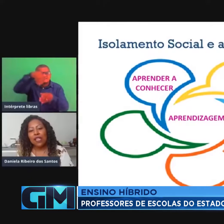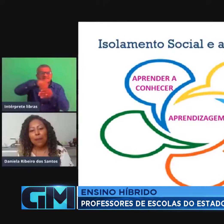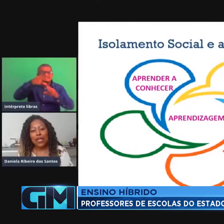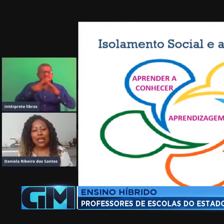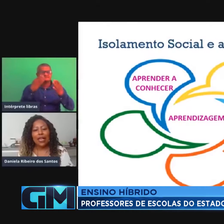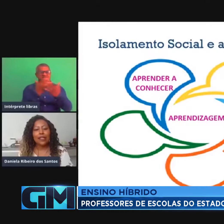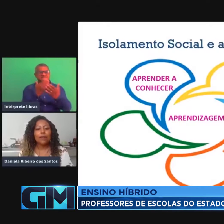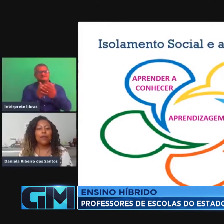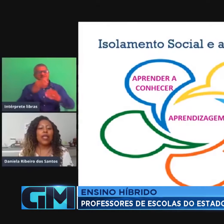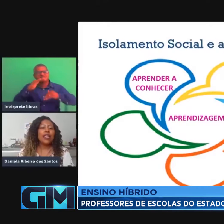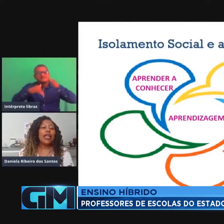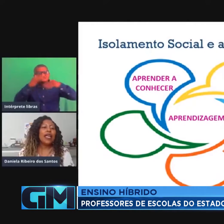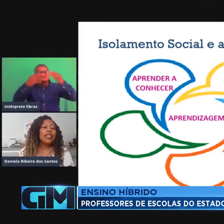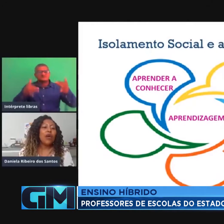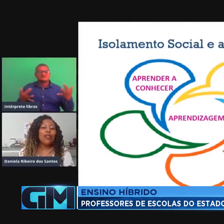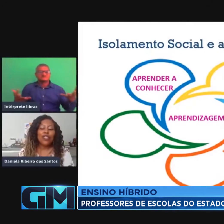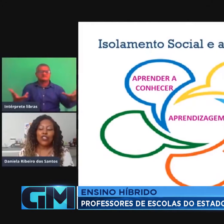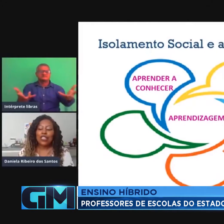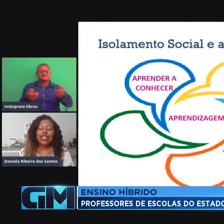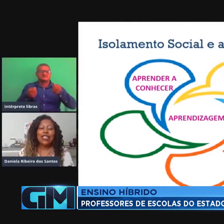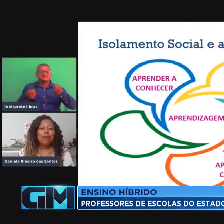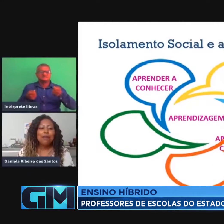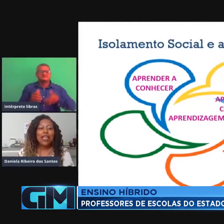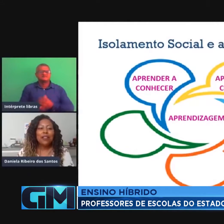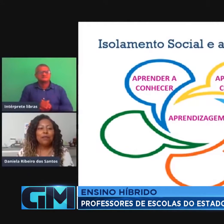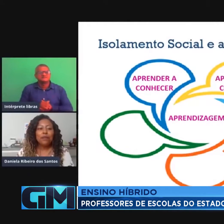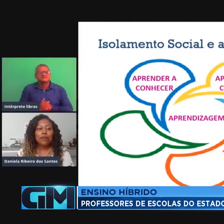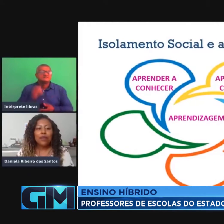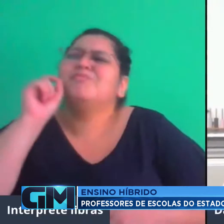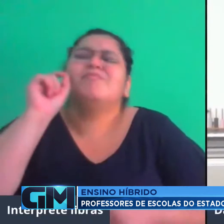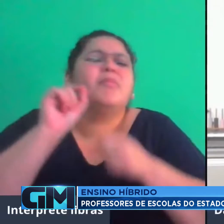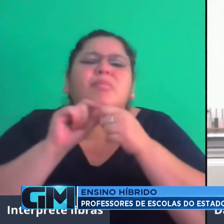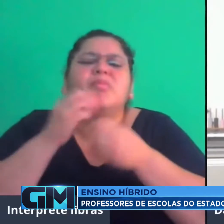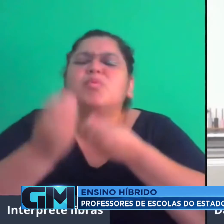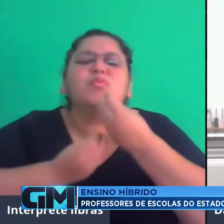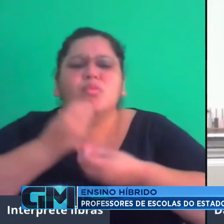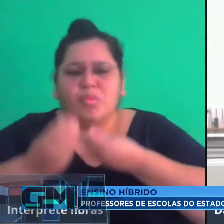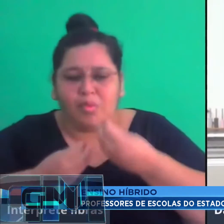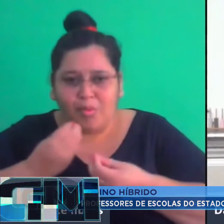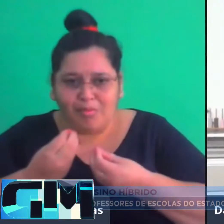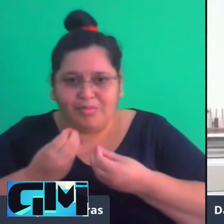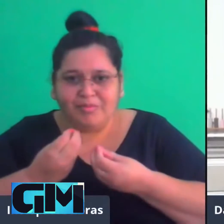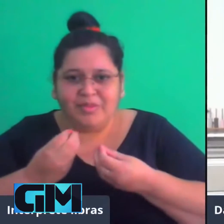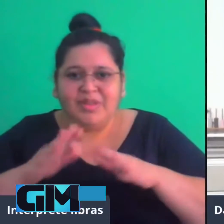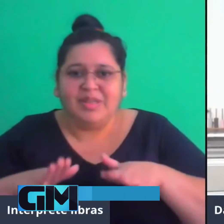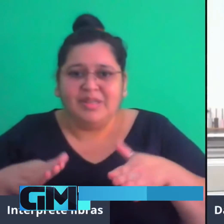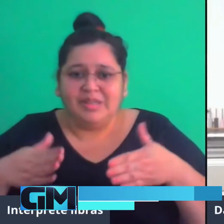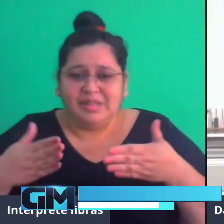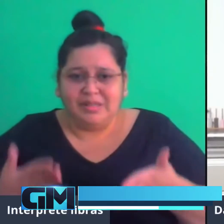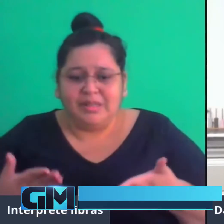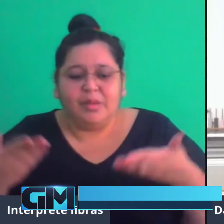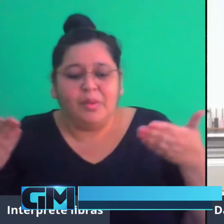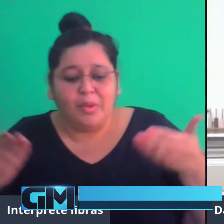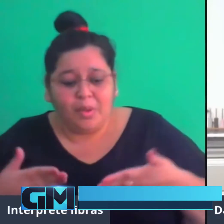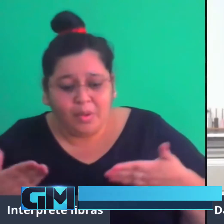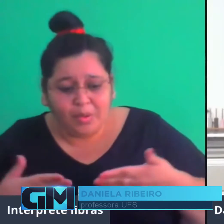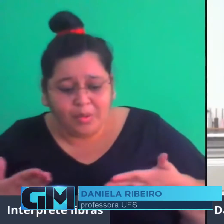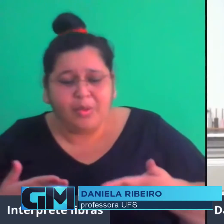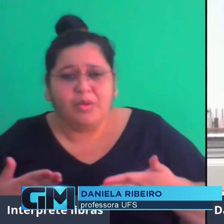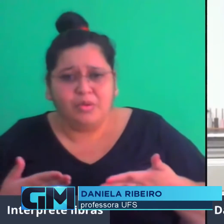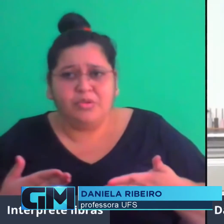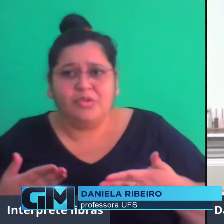realidade e que é necessário se adaptar aos novos tempos. Hoje a gente vive muito com os nossos alunos que são nativos